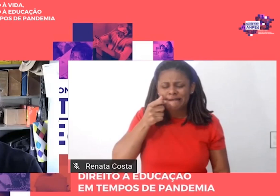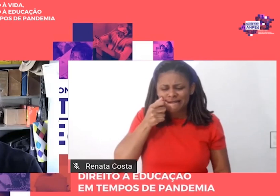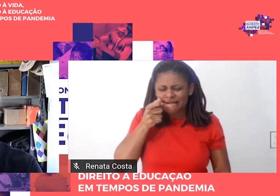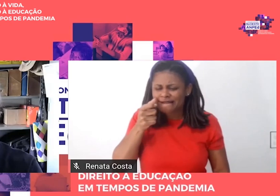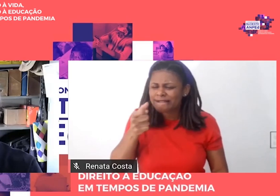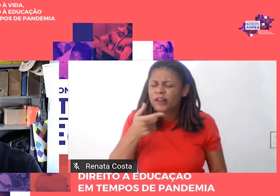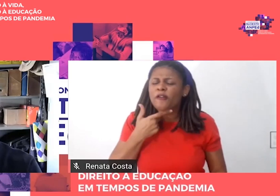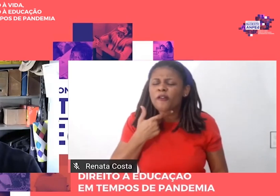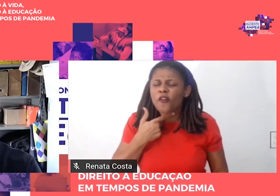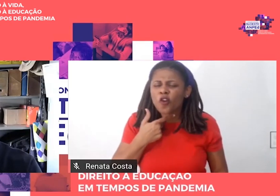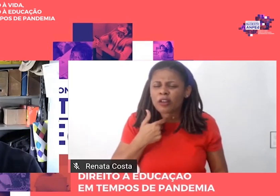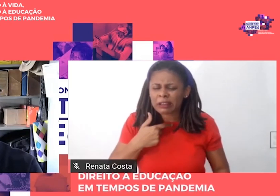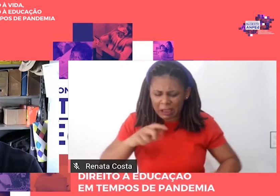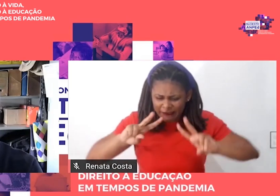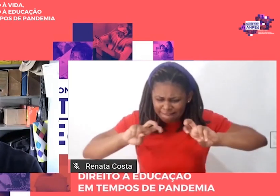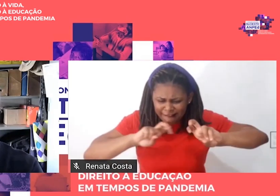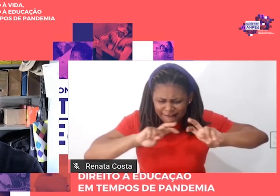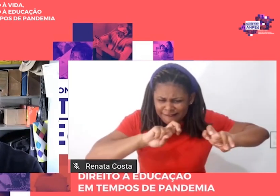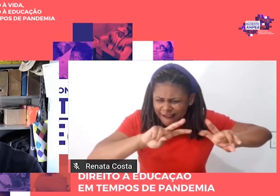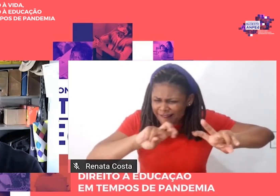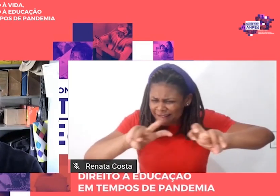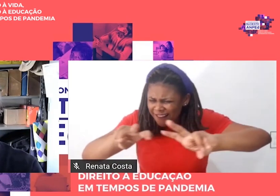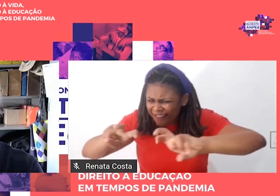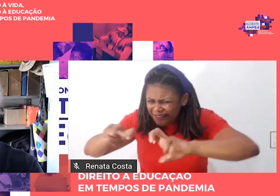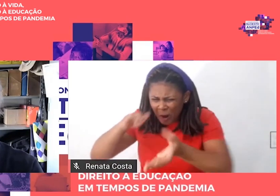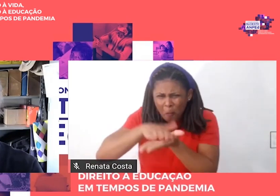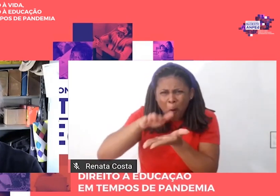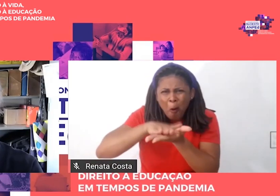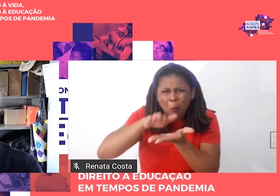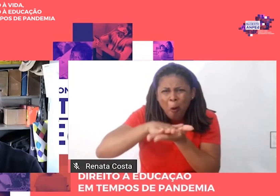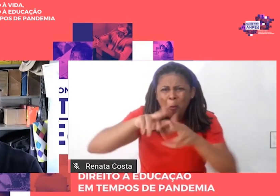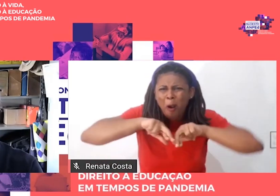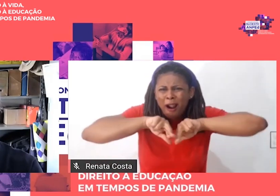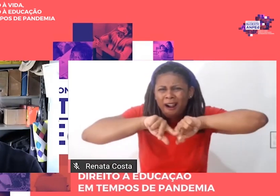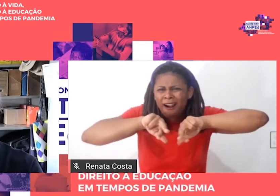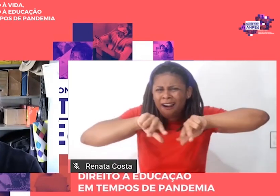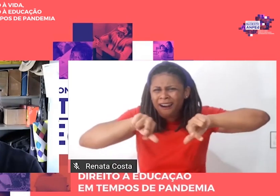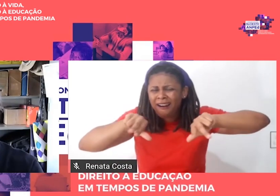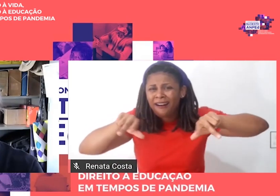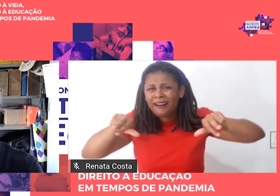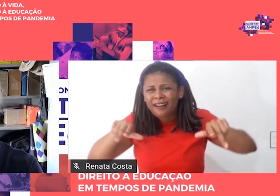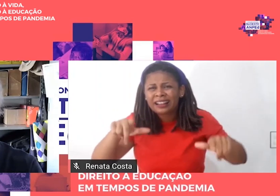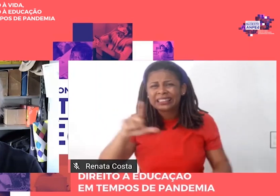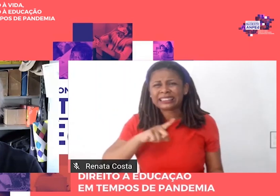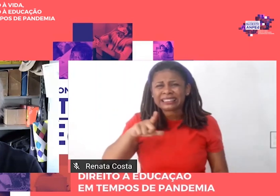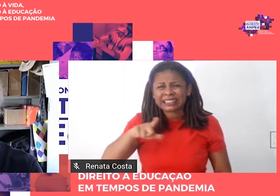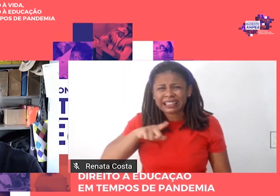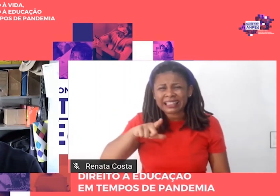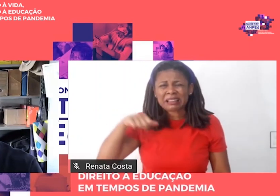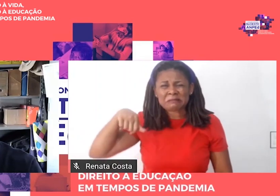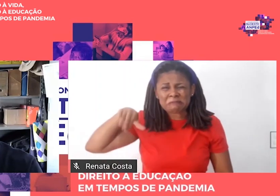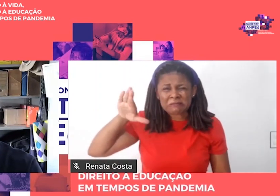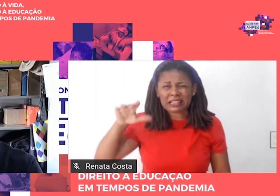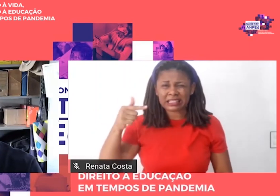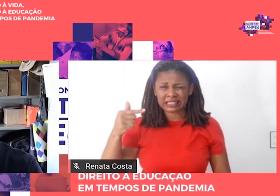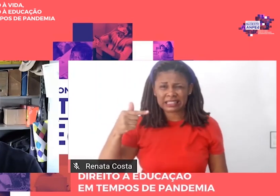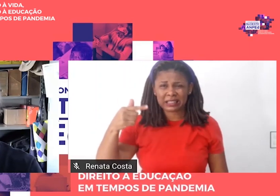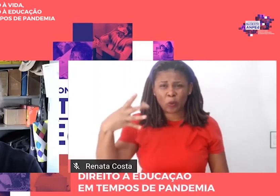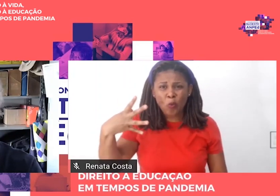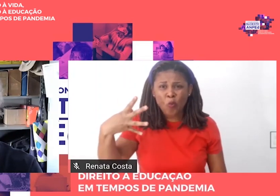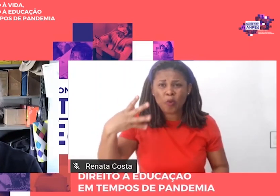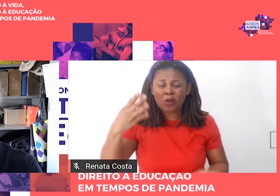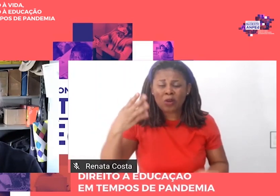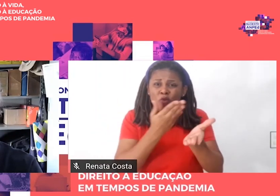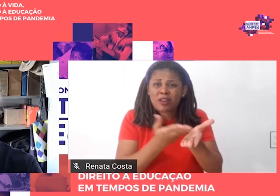examinar o conjunto de vasta produção, que consiste em 74 livros publicados